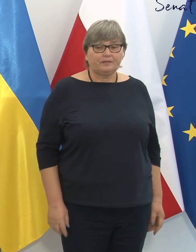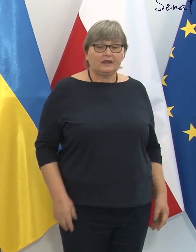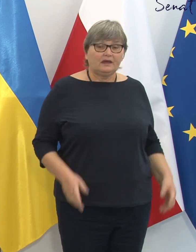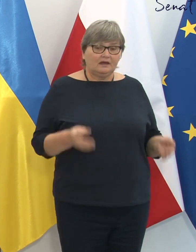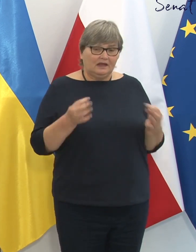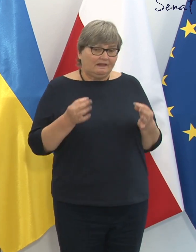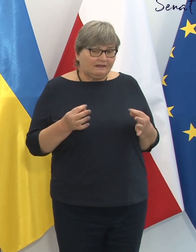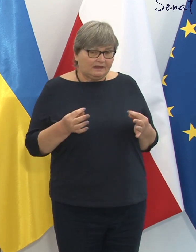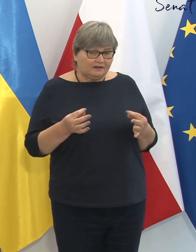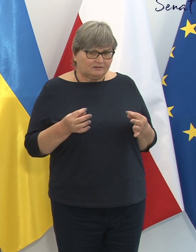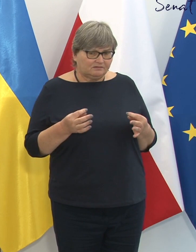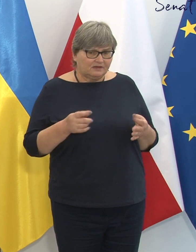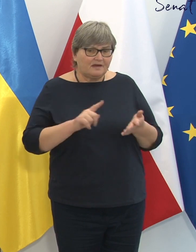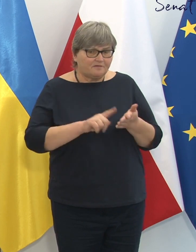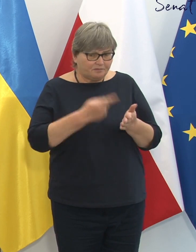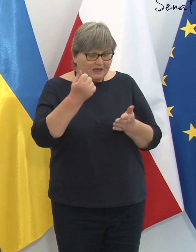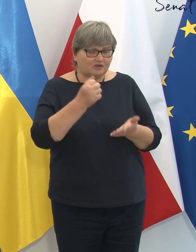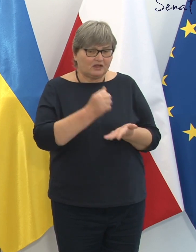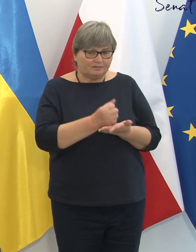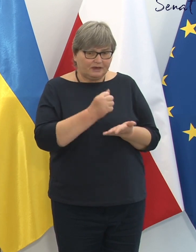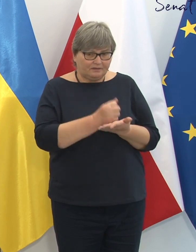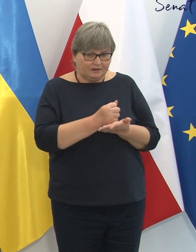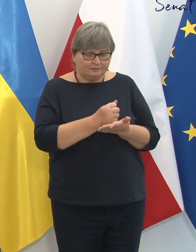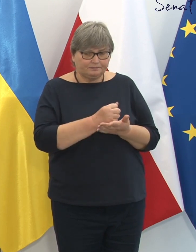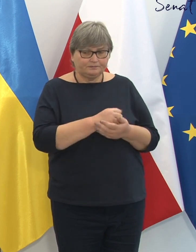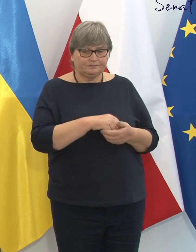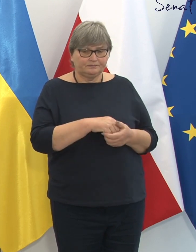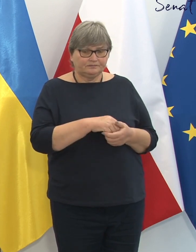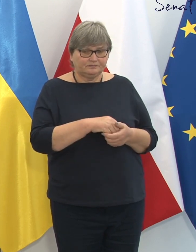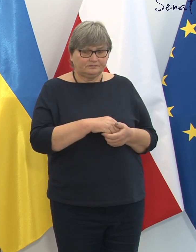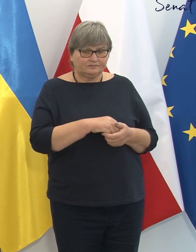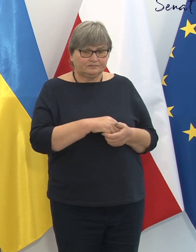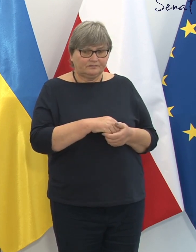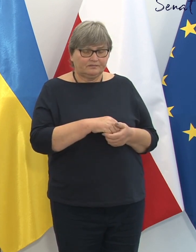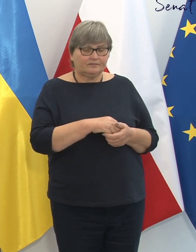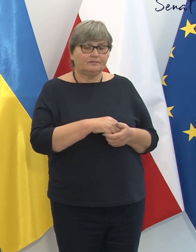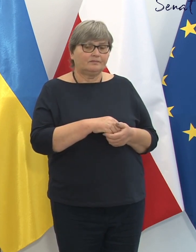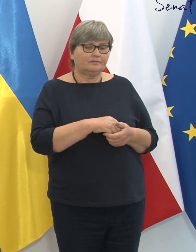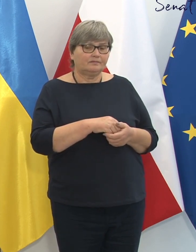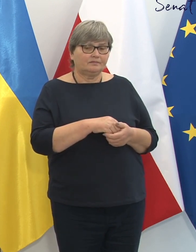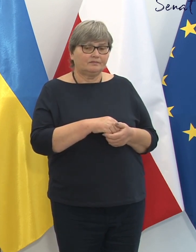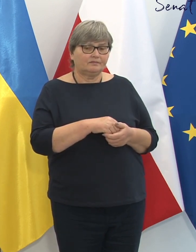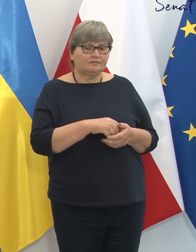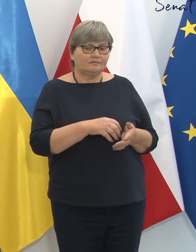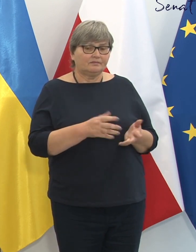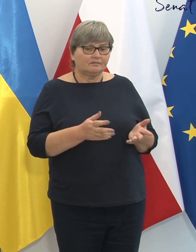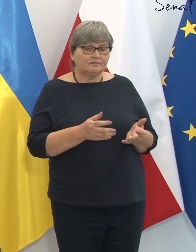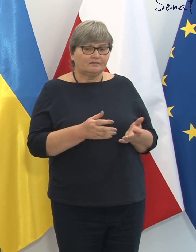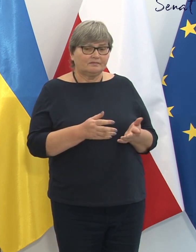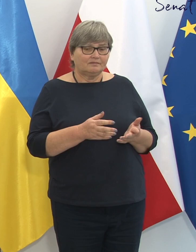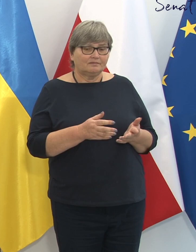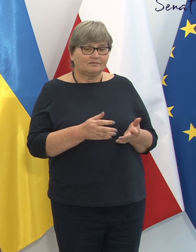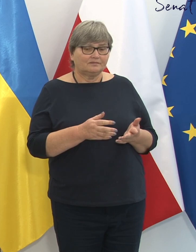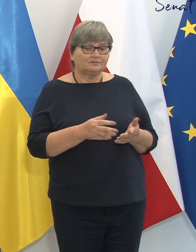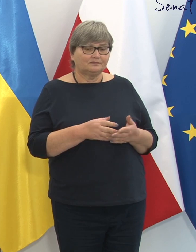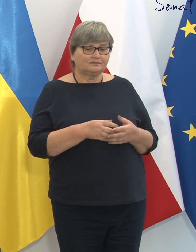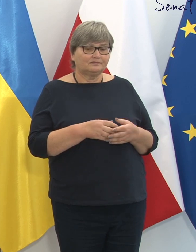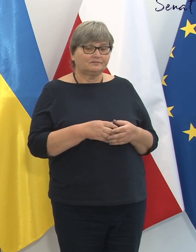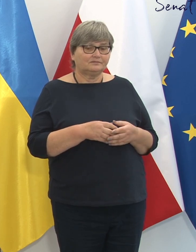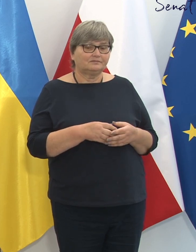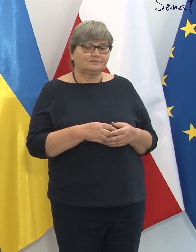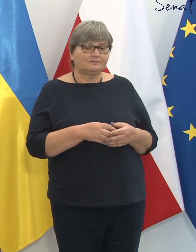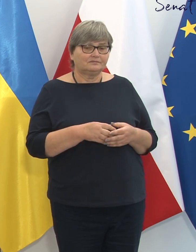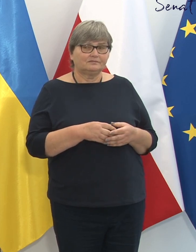w tej pierwszej sprawie, no to, jakie było pierwsze pytanie? Przepraszam, bo...